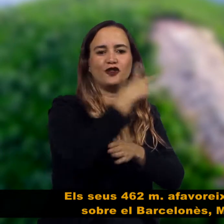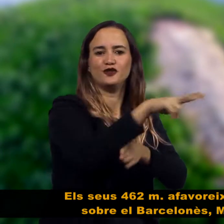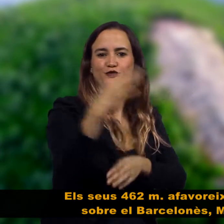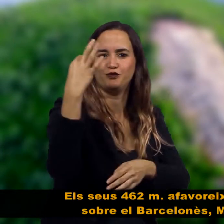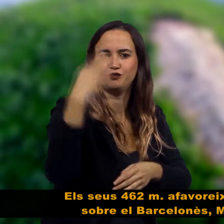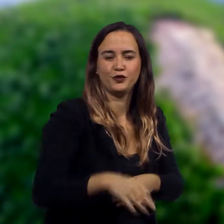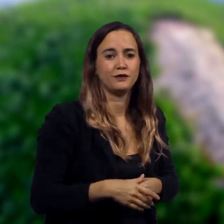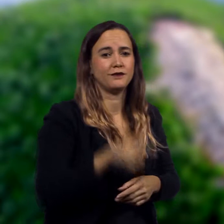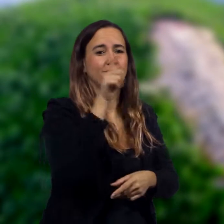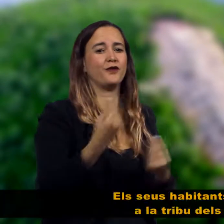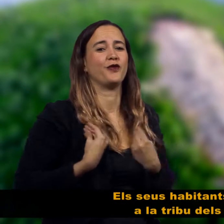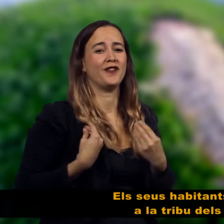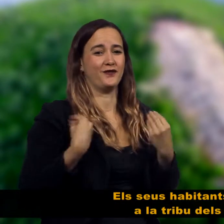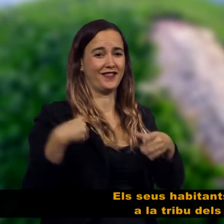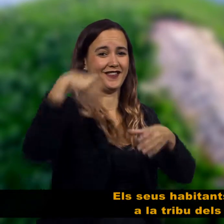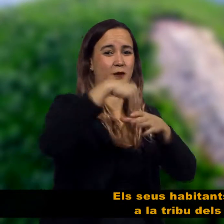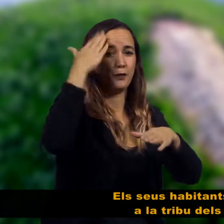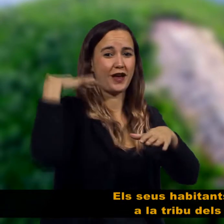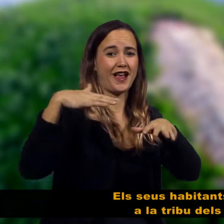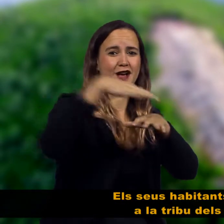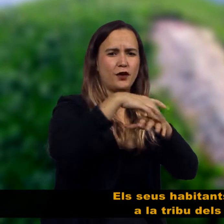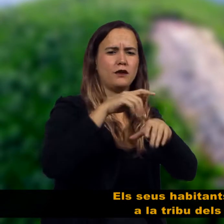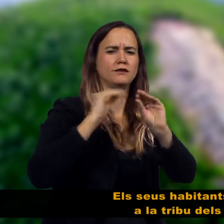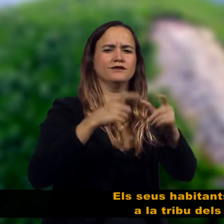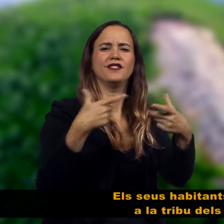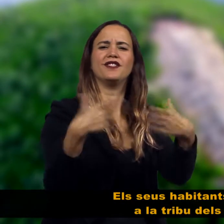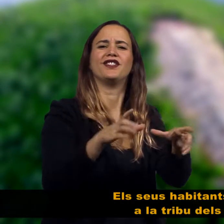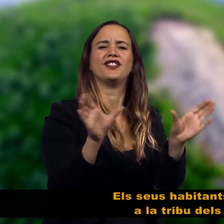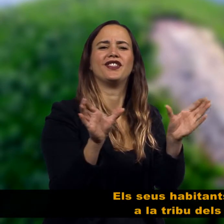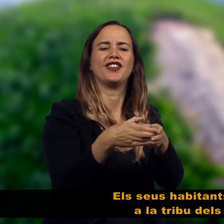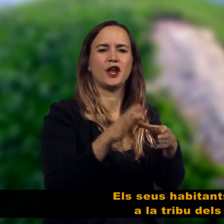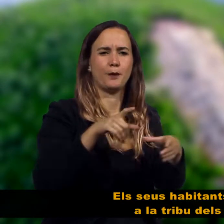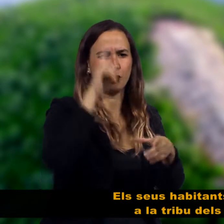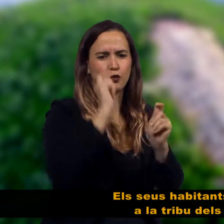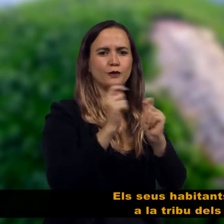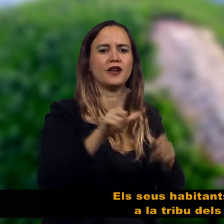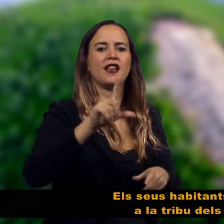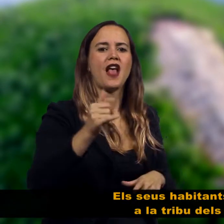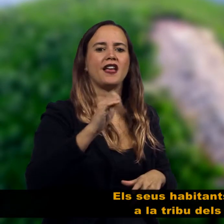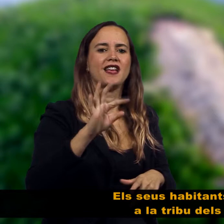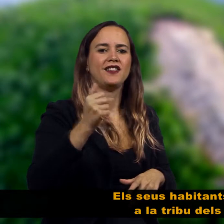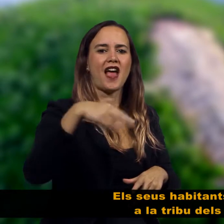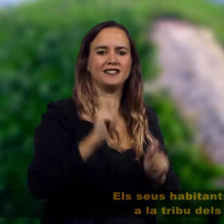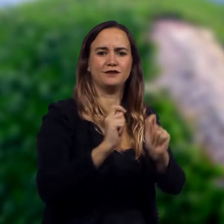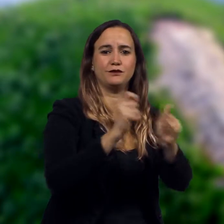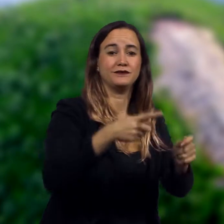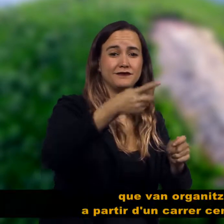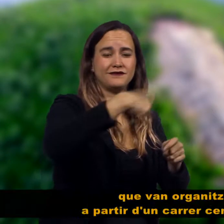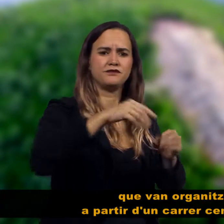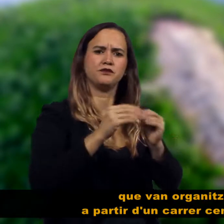A cada costat d'aquest carrer principal s'adossaven cases de dimensions diverses. Els murs tenien la